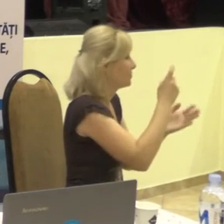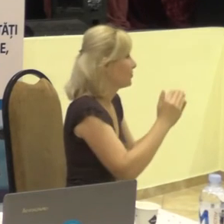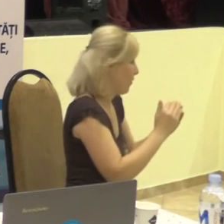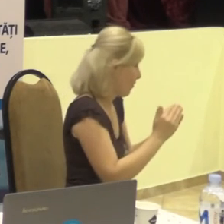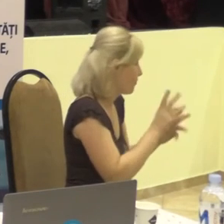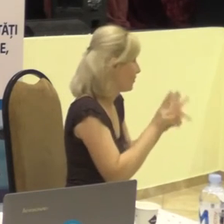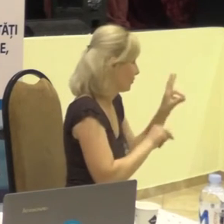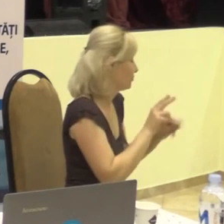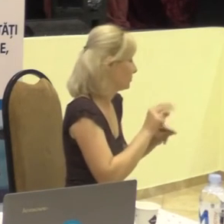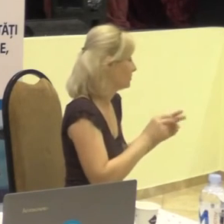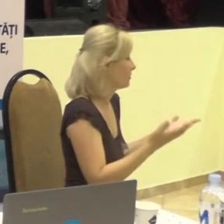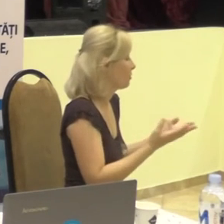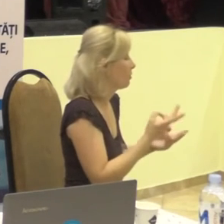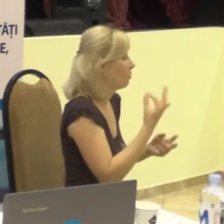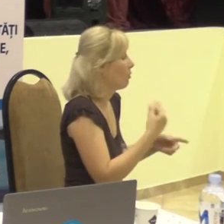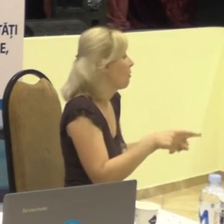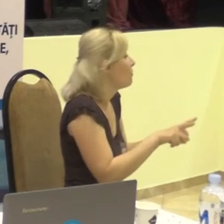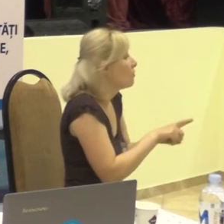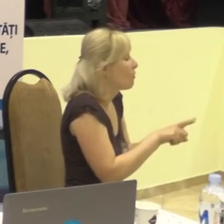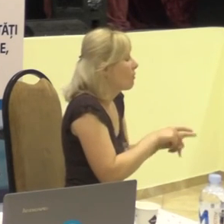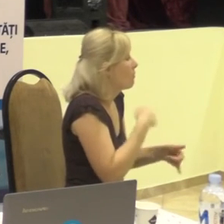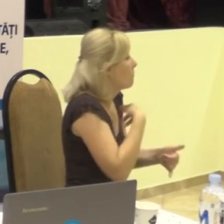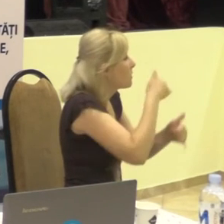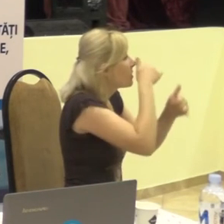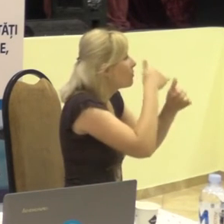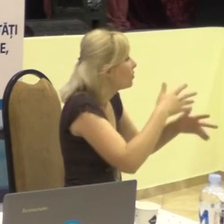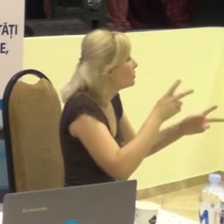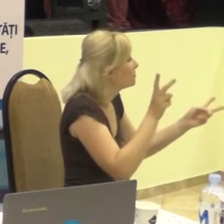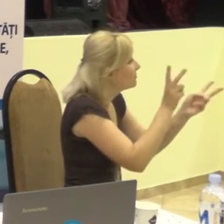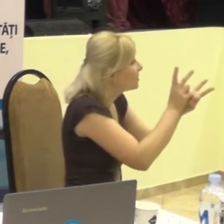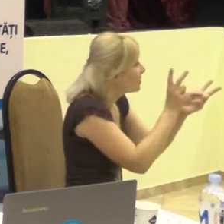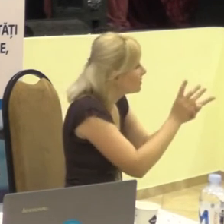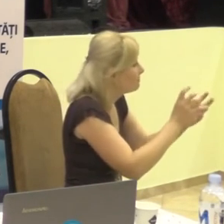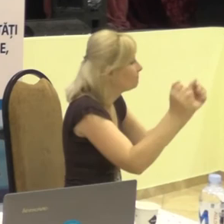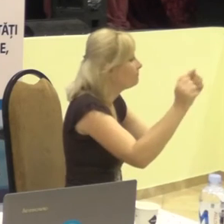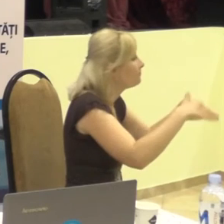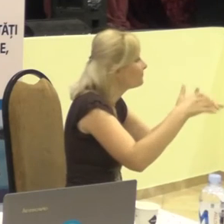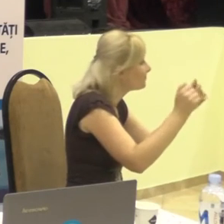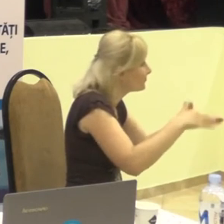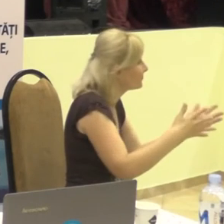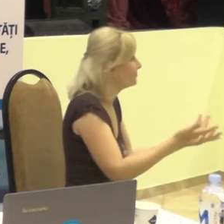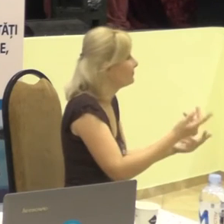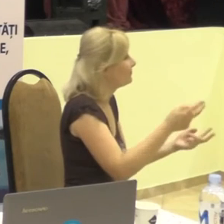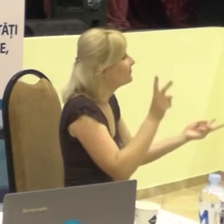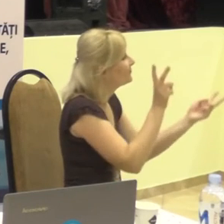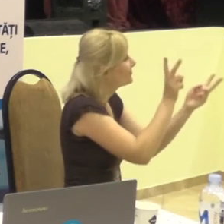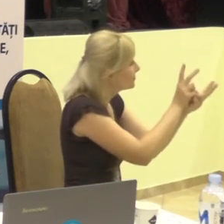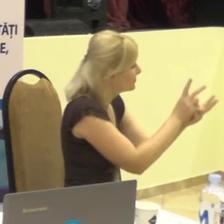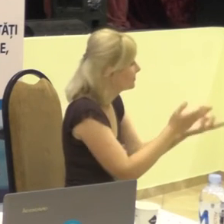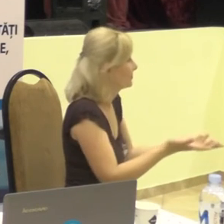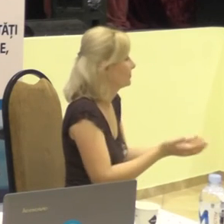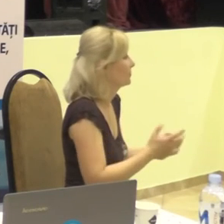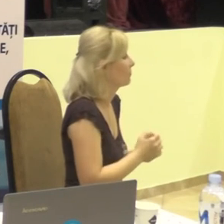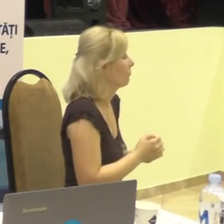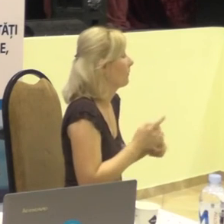dar iarăși noi nu ne putem întâlni să ne vedem la ochi. Este o problemă